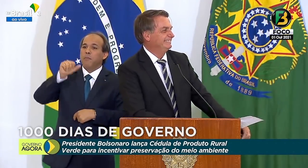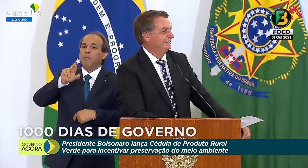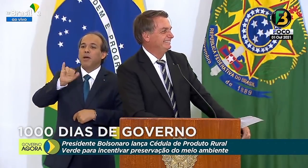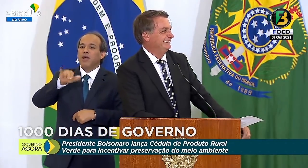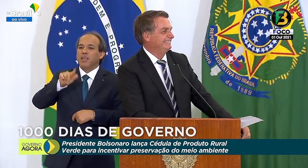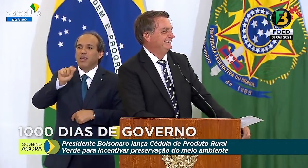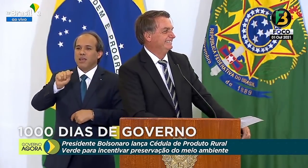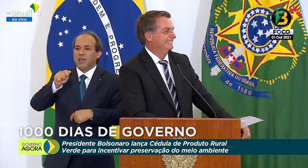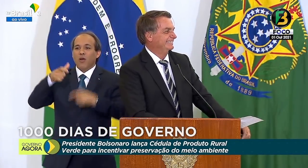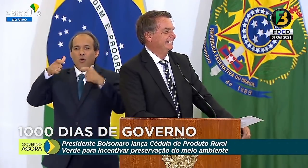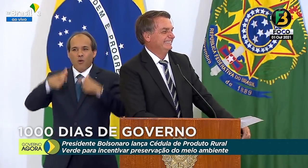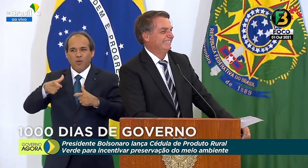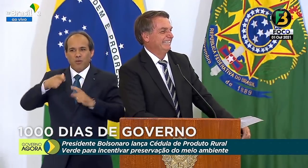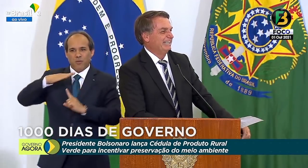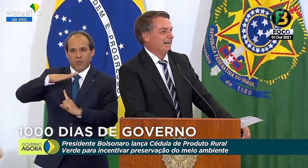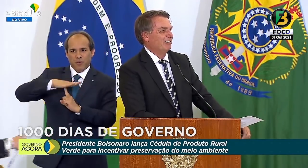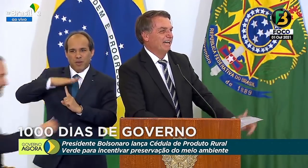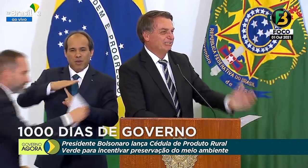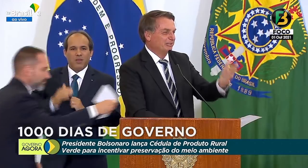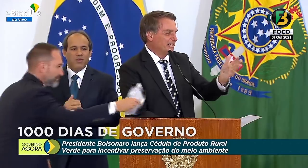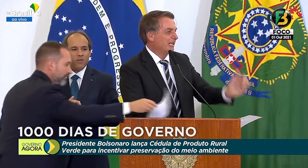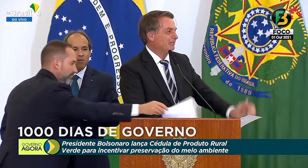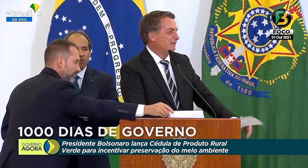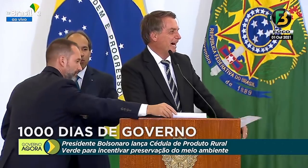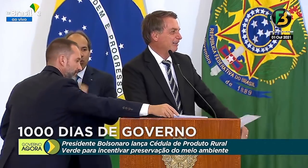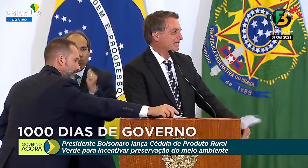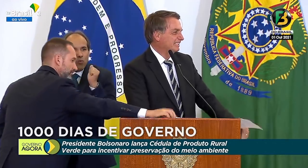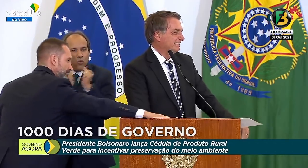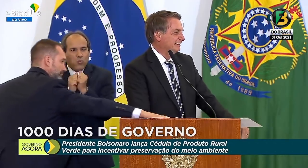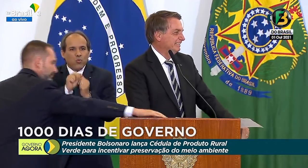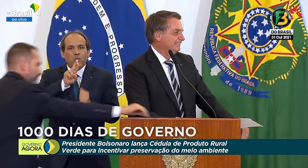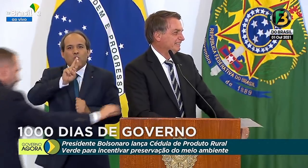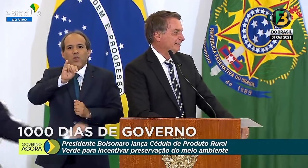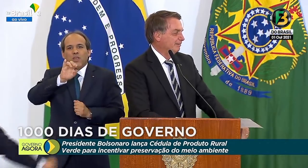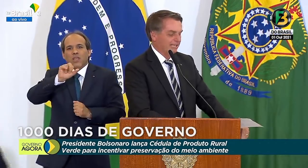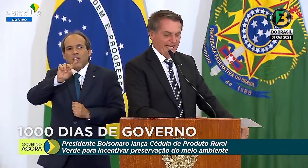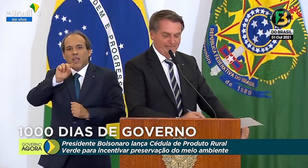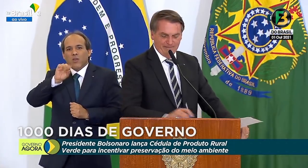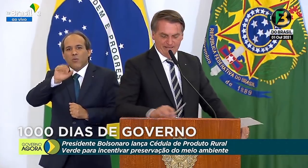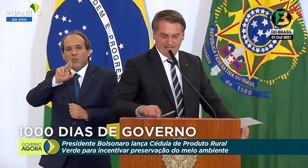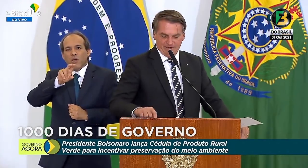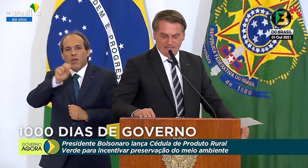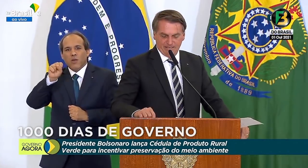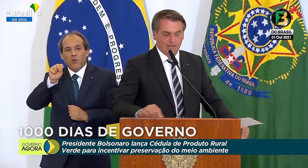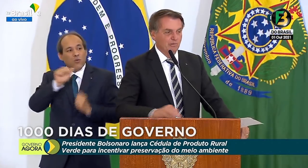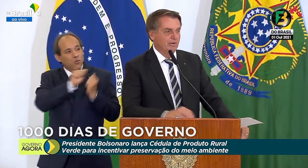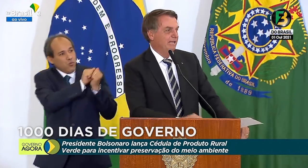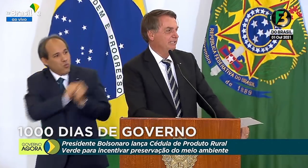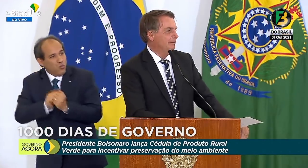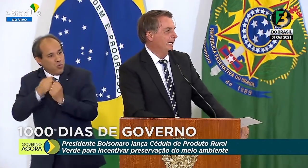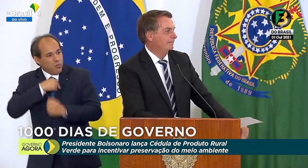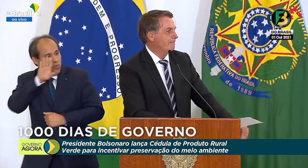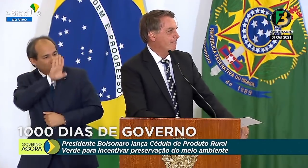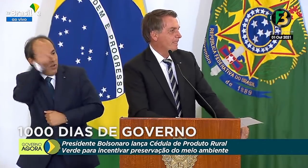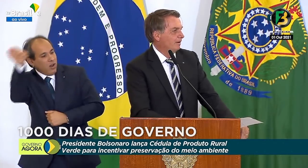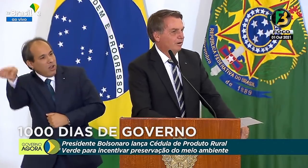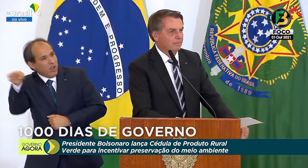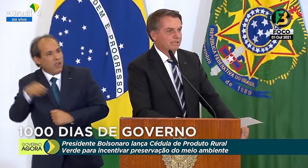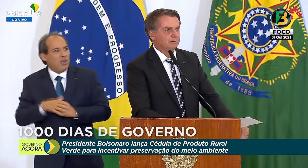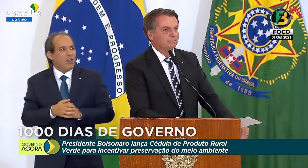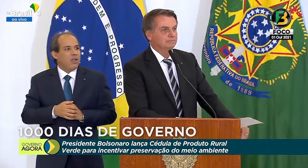Ricardo Barros aqui. Vamos lá inaugurar ali uma